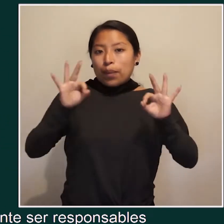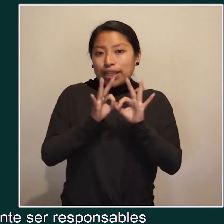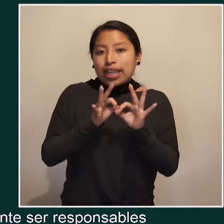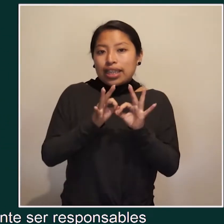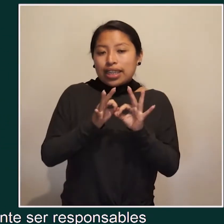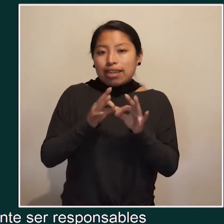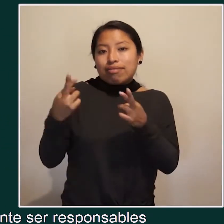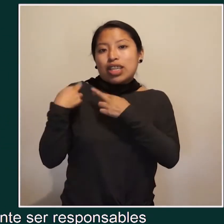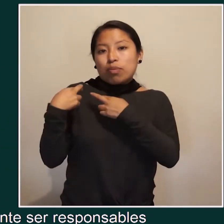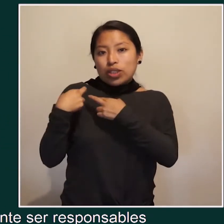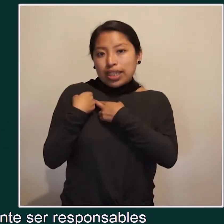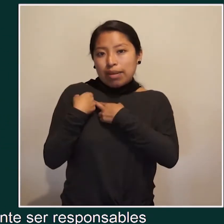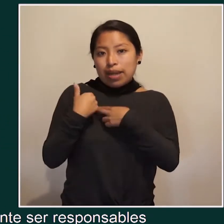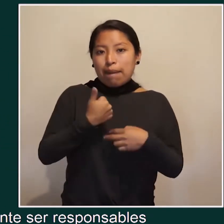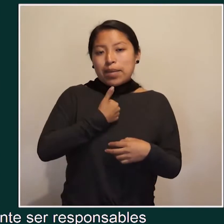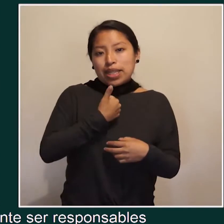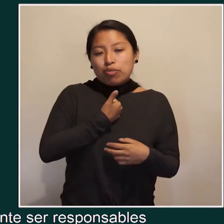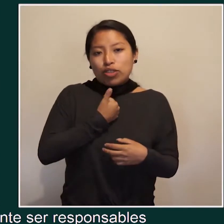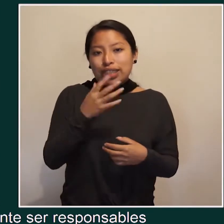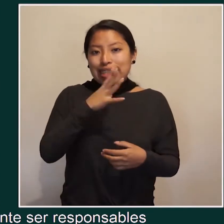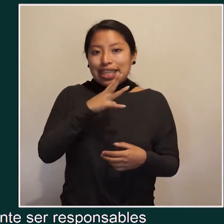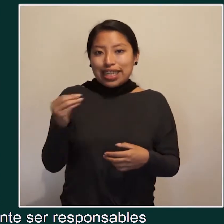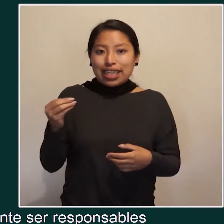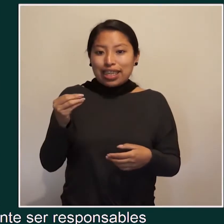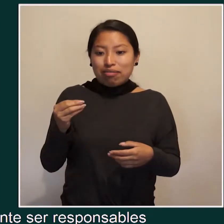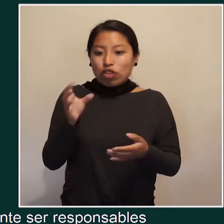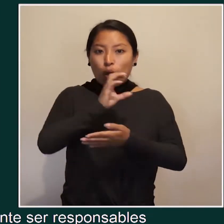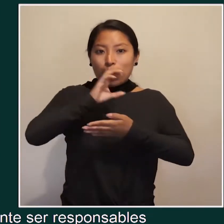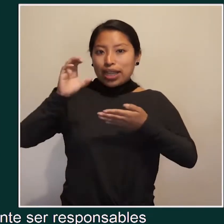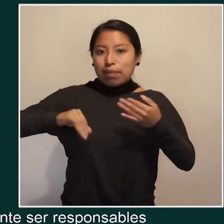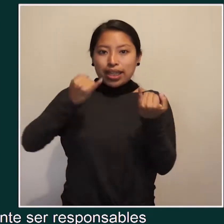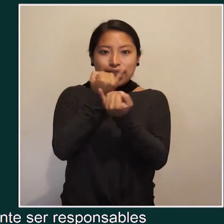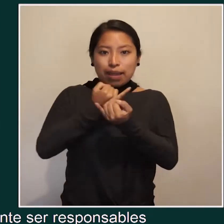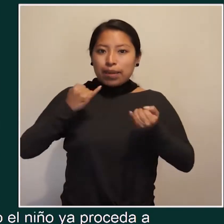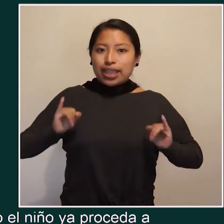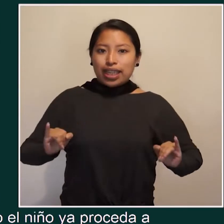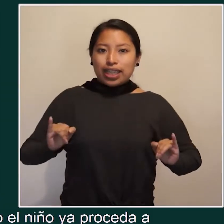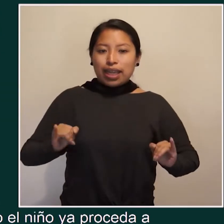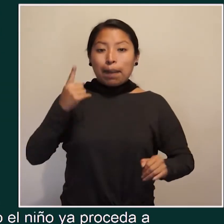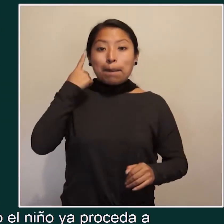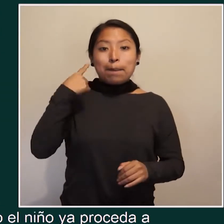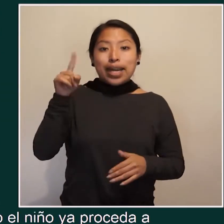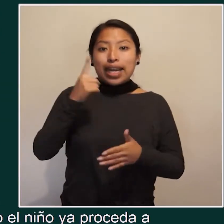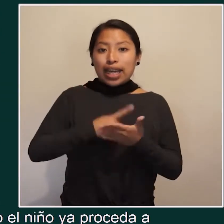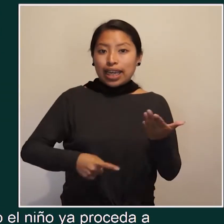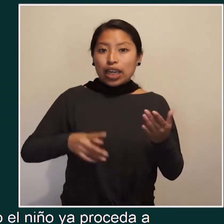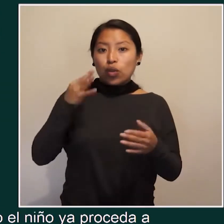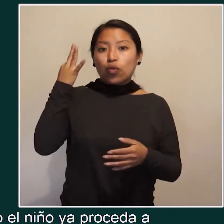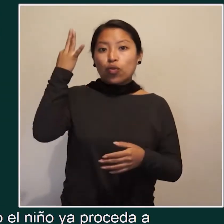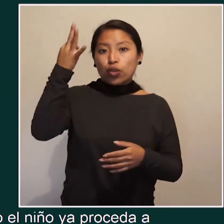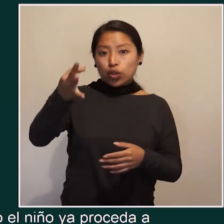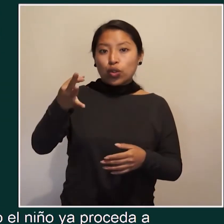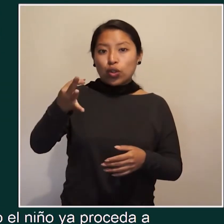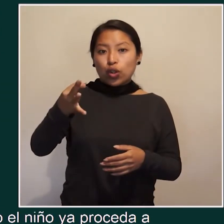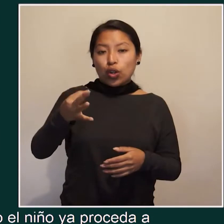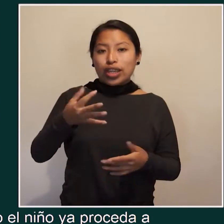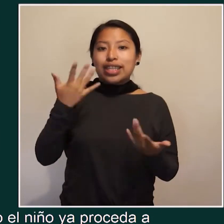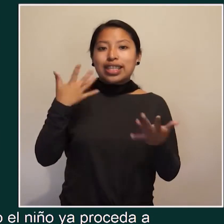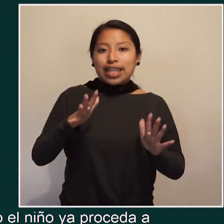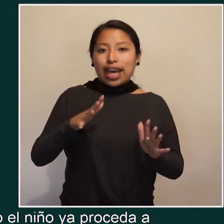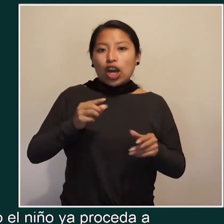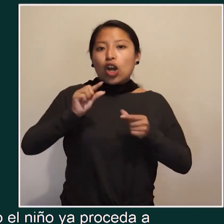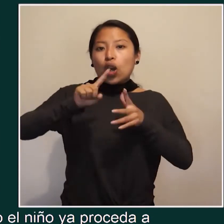ser responsable y estar totalmente independiente para que en un futuro el niño ya